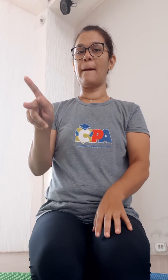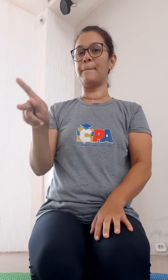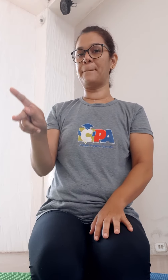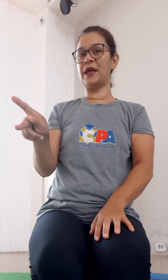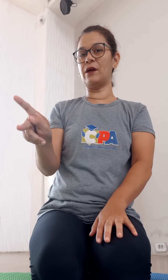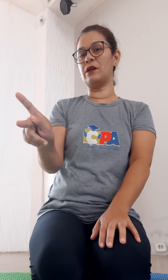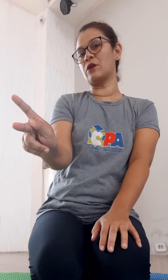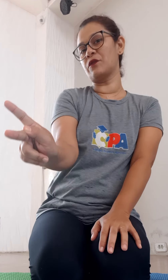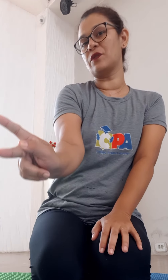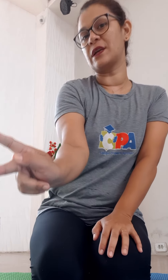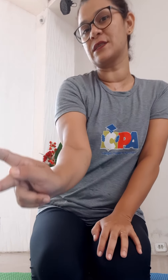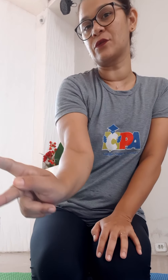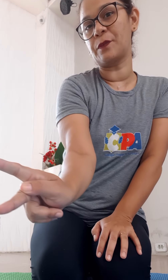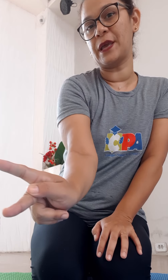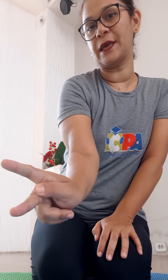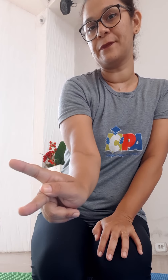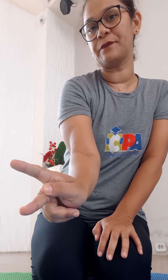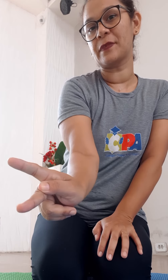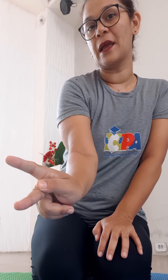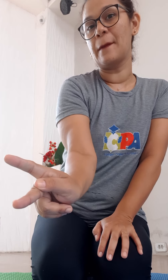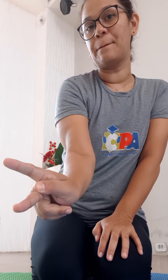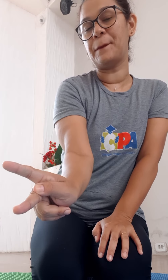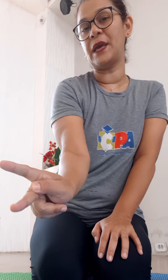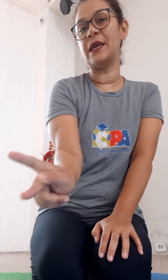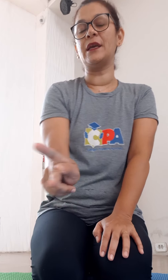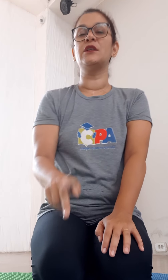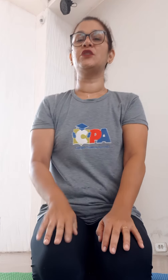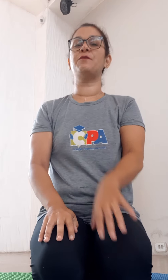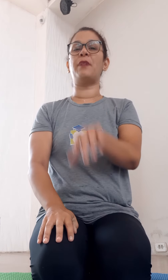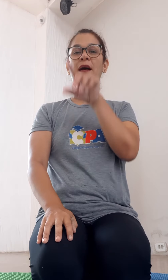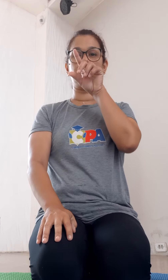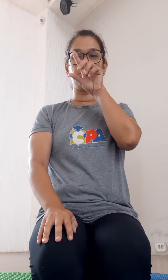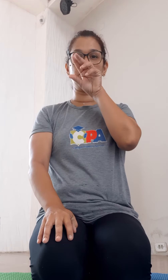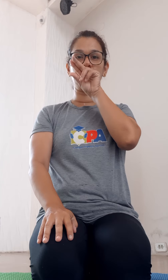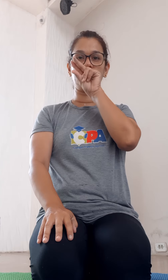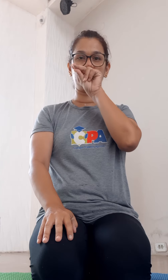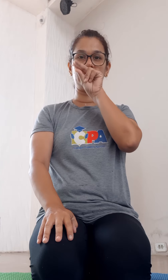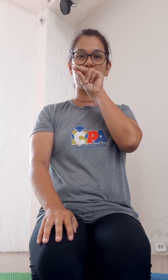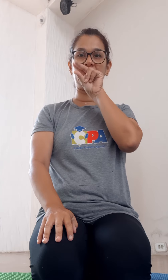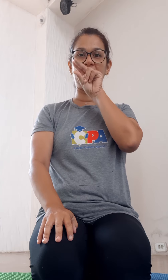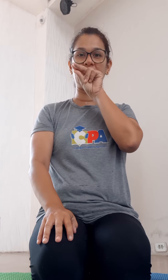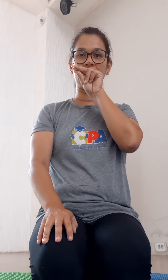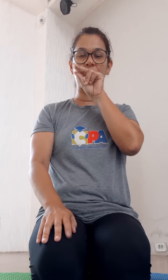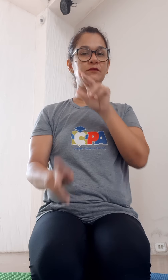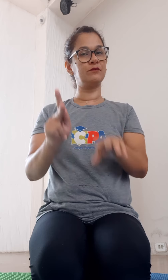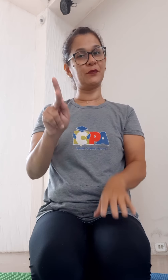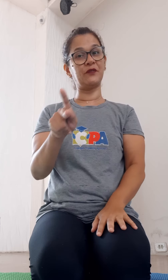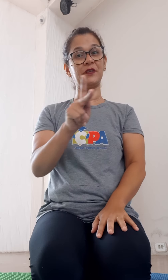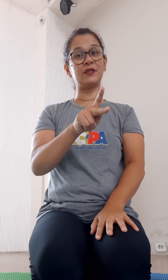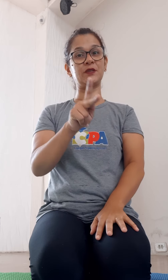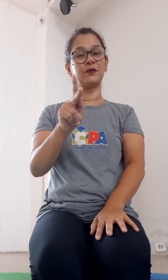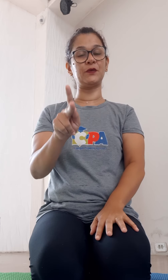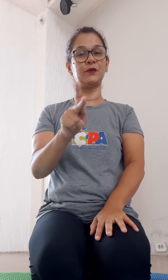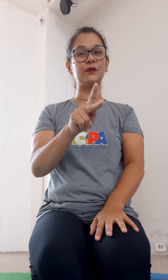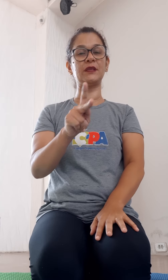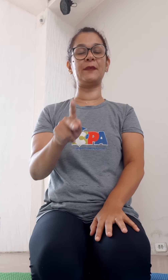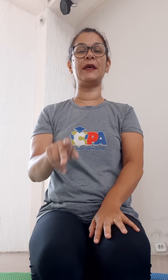P, olha a configuração do P. P, P de pato, pato, professor também,